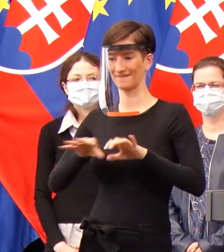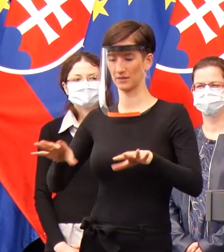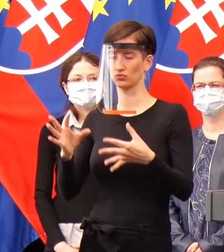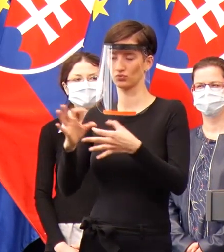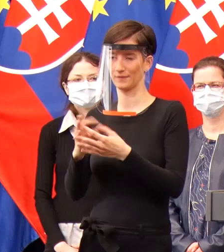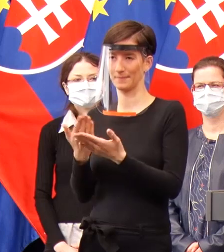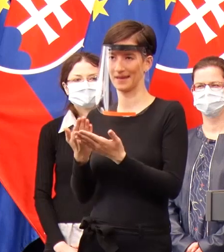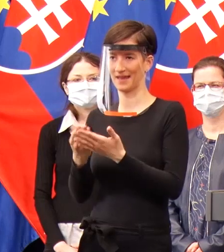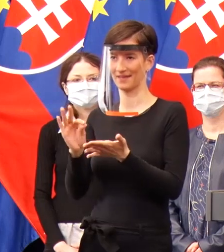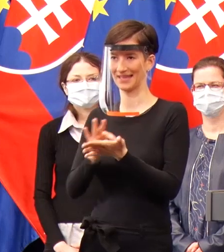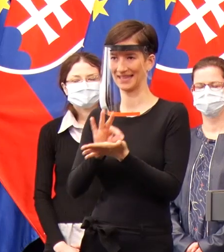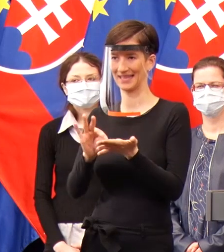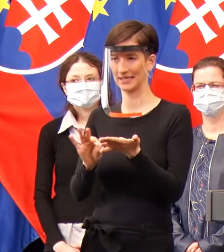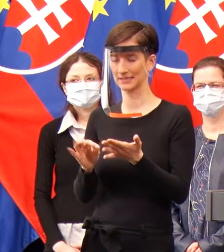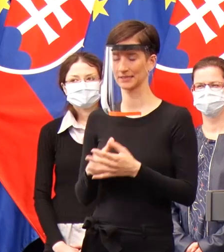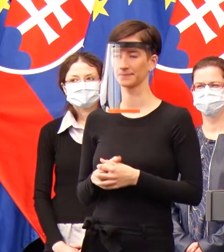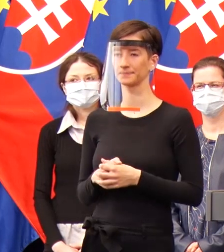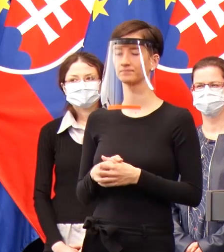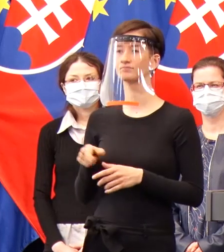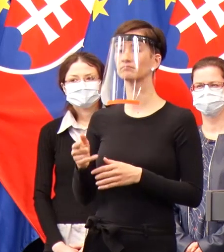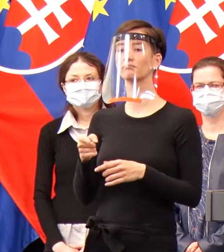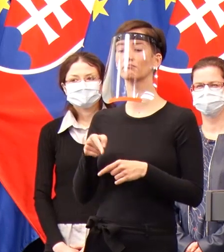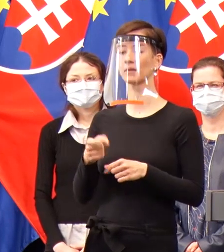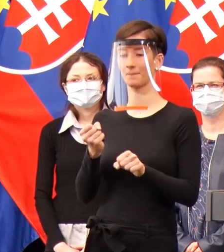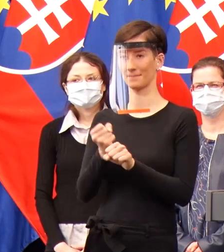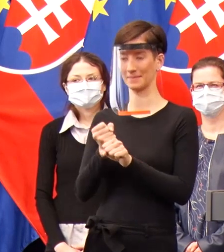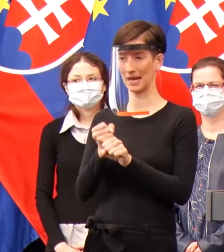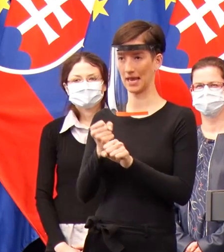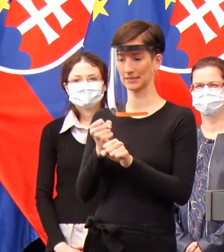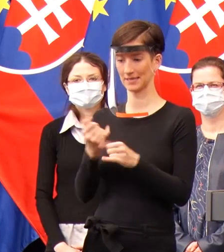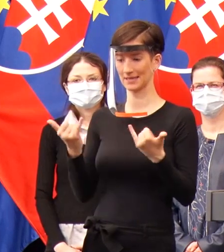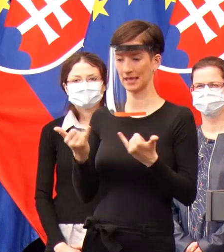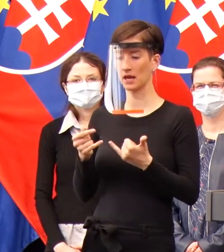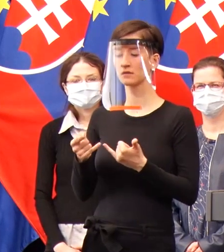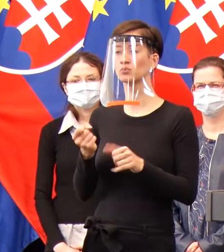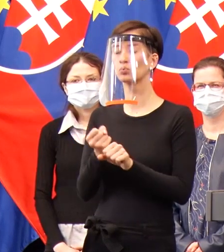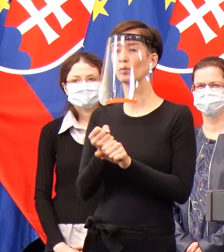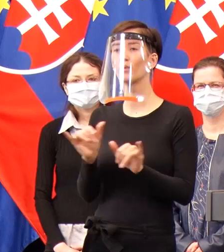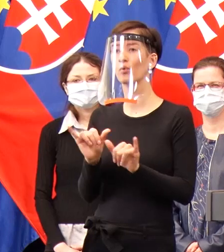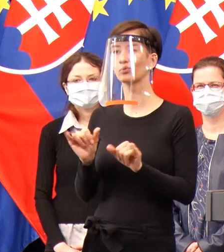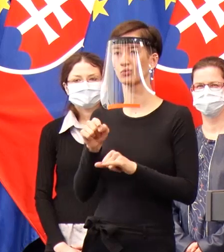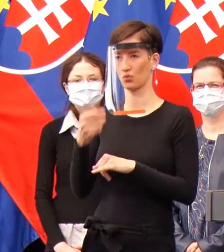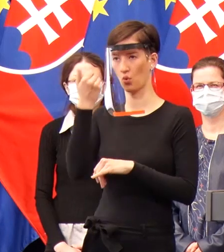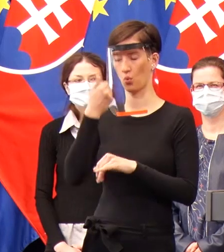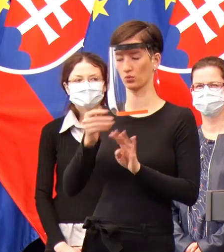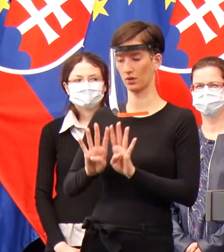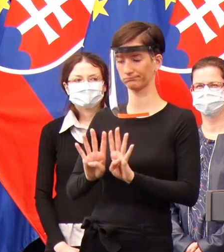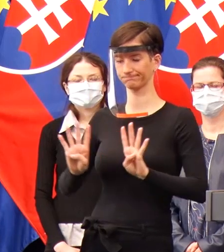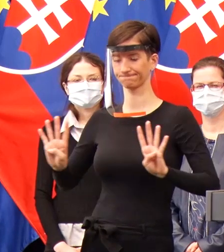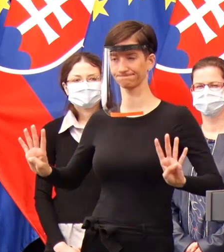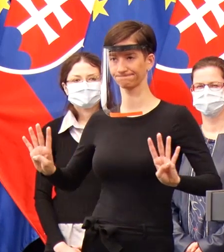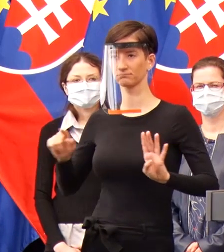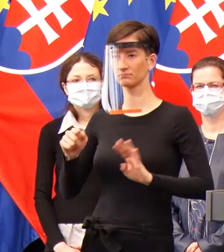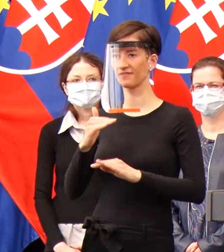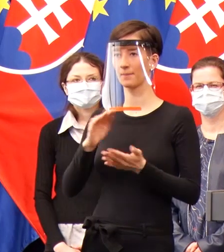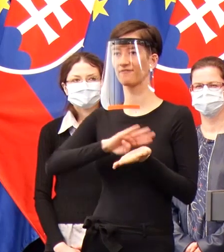úsledku tá práca, o ktorej tu dnes hovoríme, je práca týchto výnimočných ľudí, ktorí tu dnes stojí a ďalších, ktorých tu